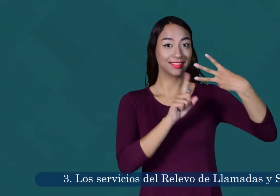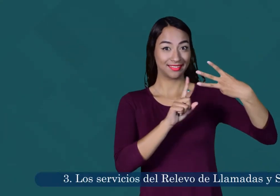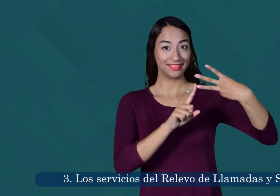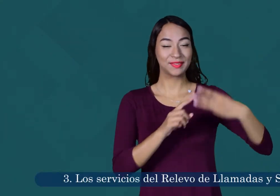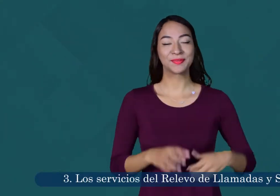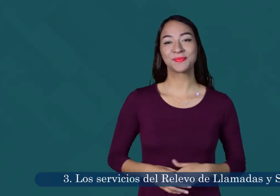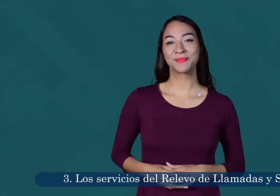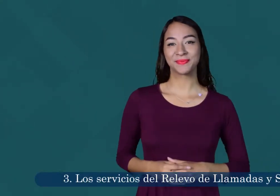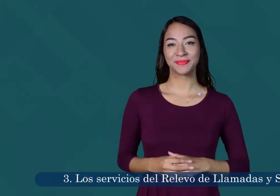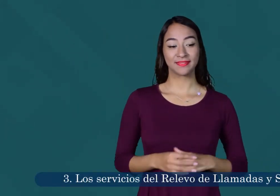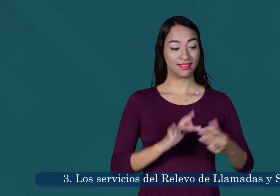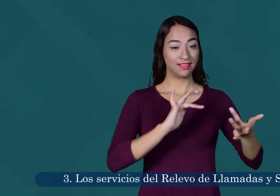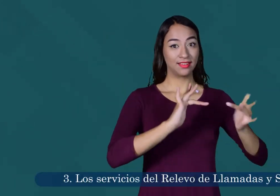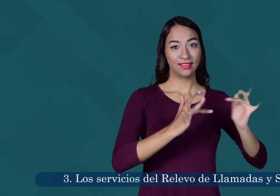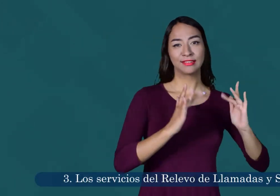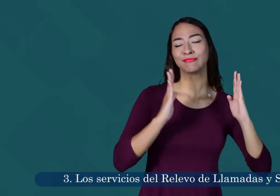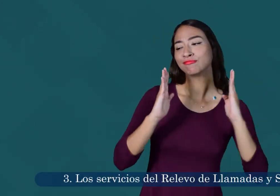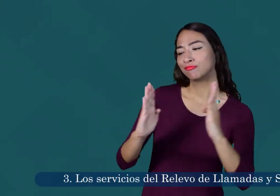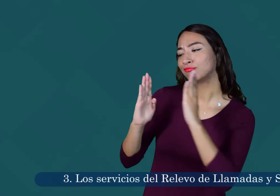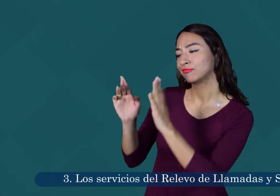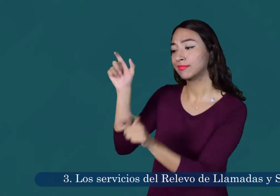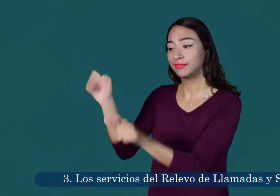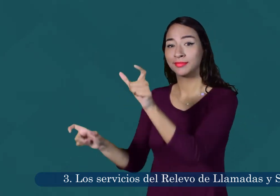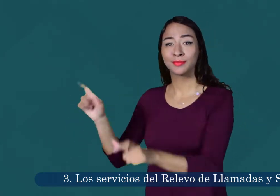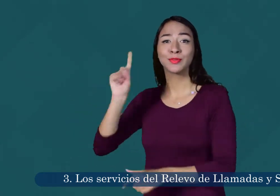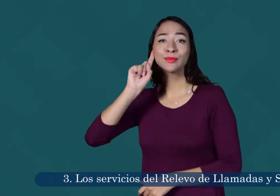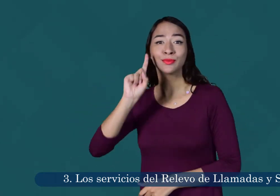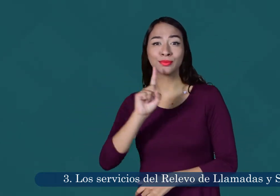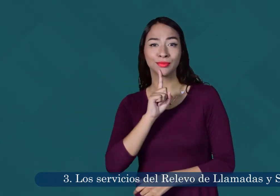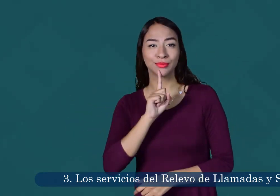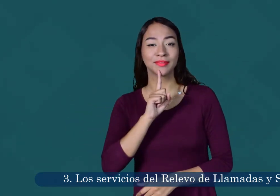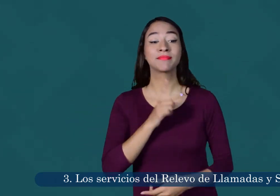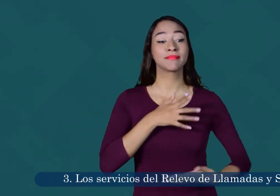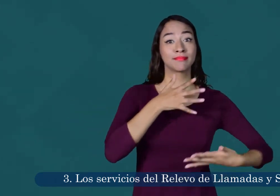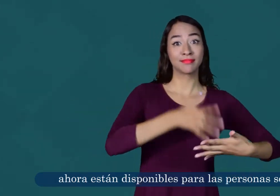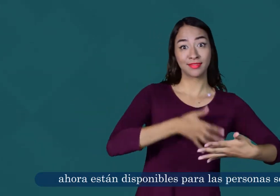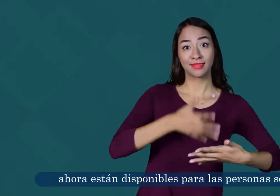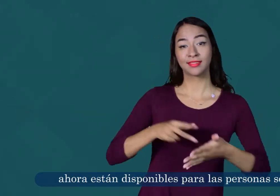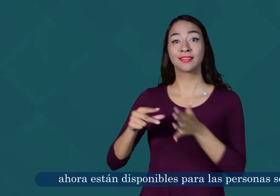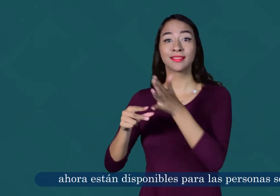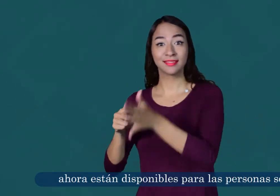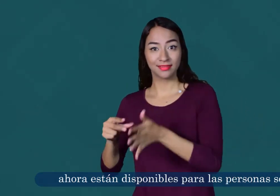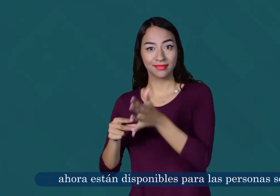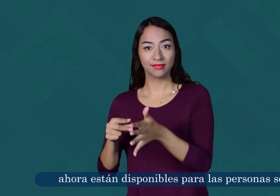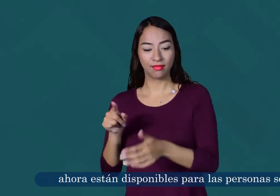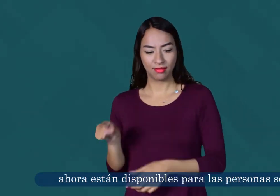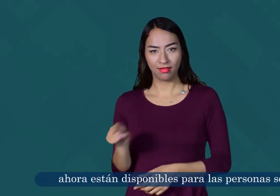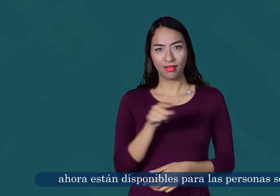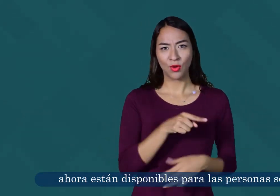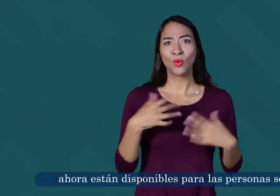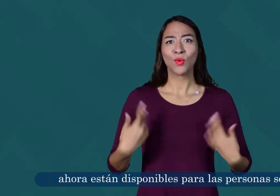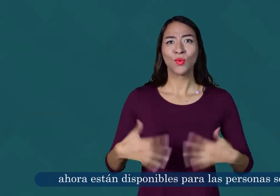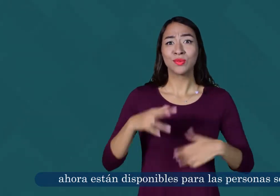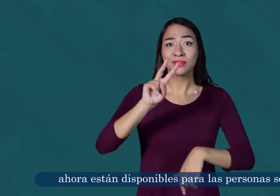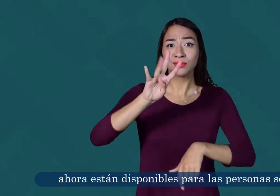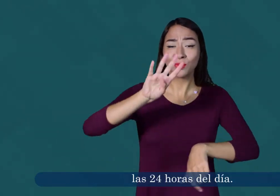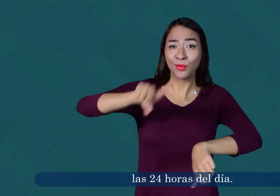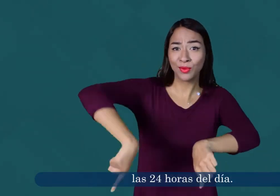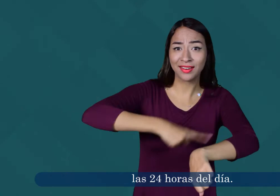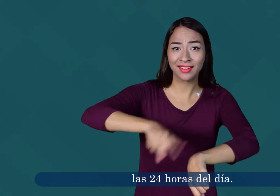Tercero, los servicios del relevo de llamadas ICIEL ahora están disponibles para las personas sordas las 24